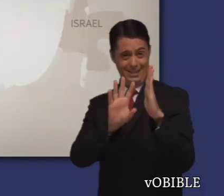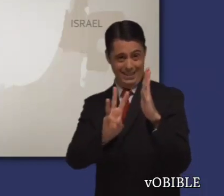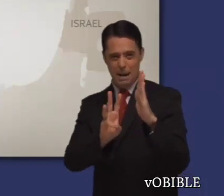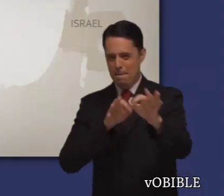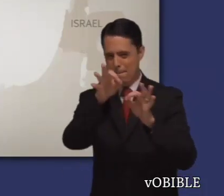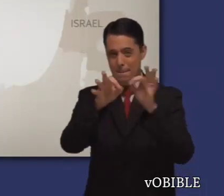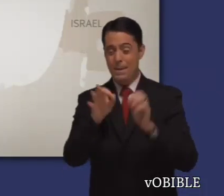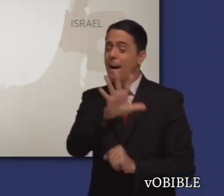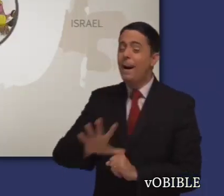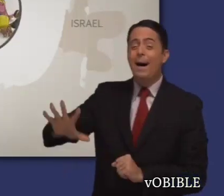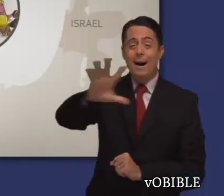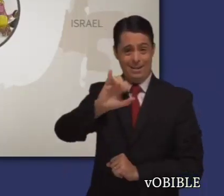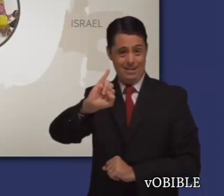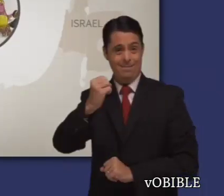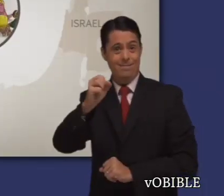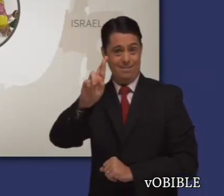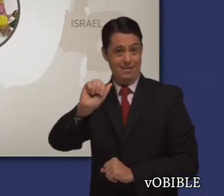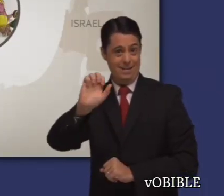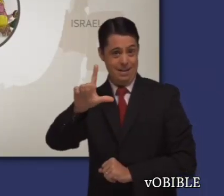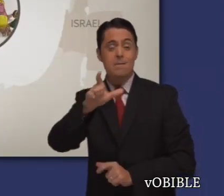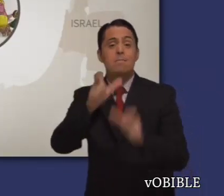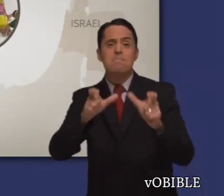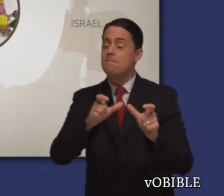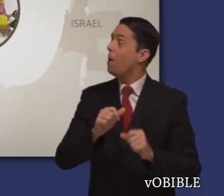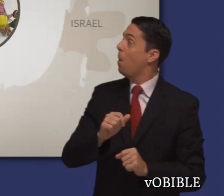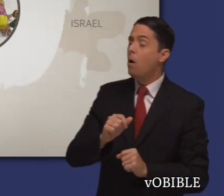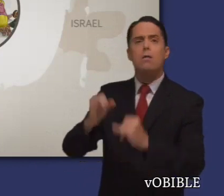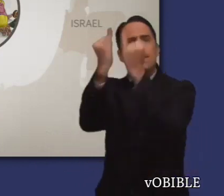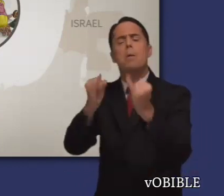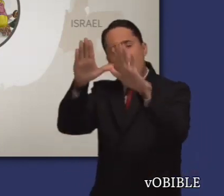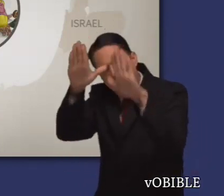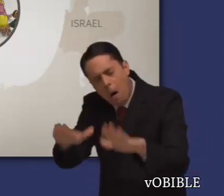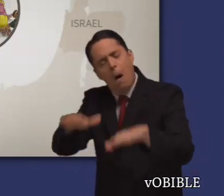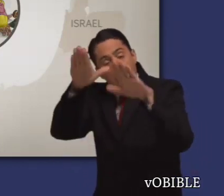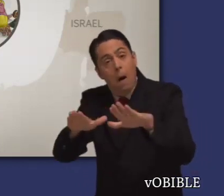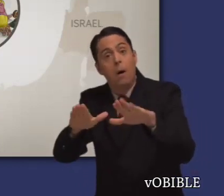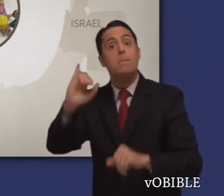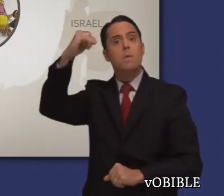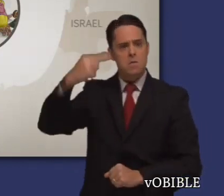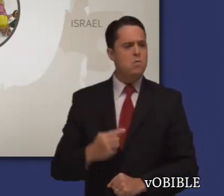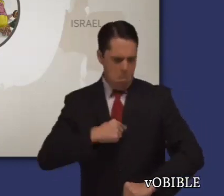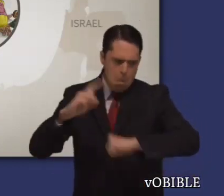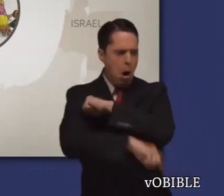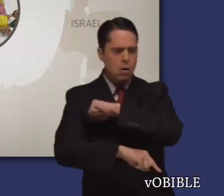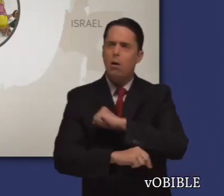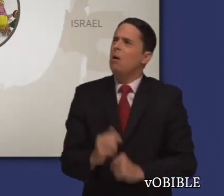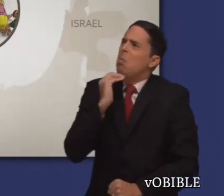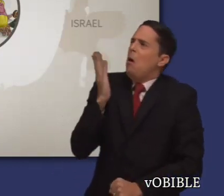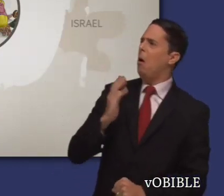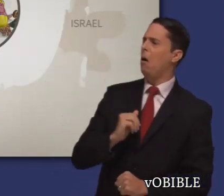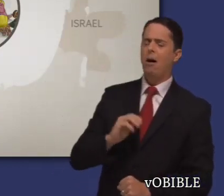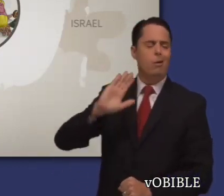Los capítulos 3 a 6 contienen un mensaje de condena contra Israel por sus prácticas relacionadas con la religión falsa